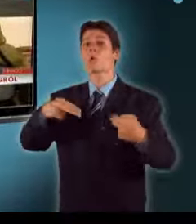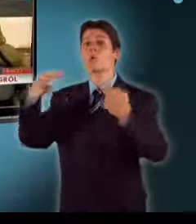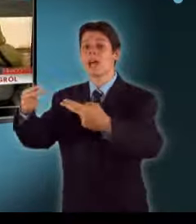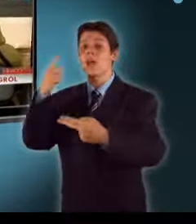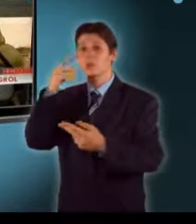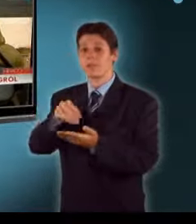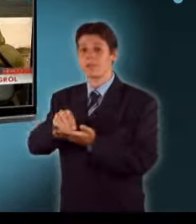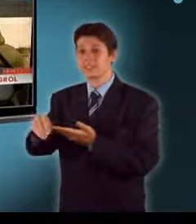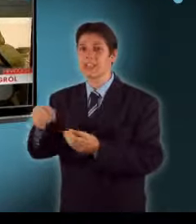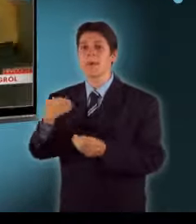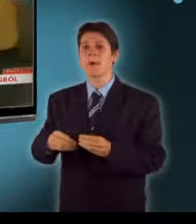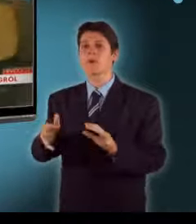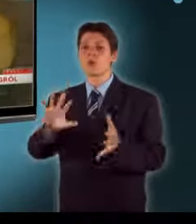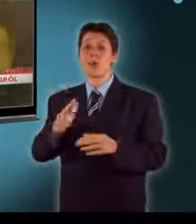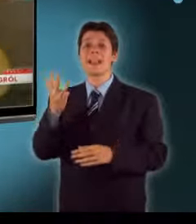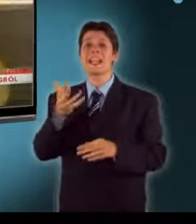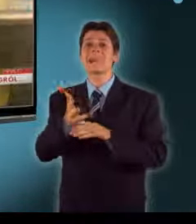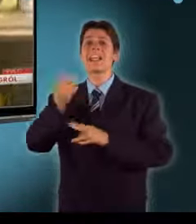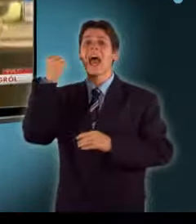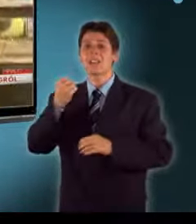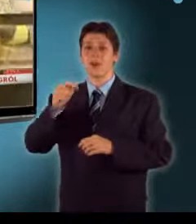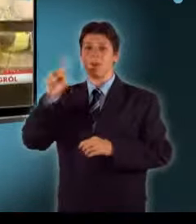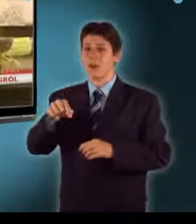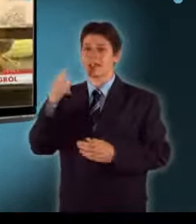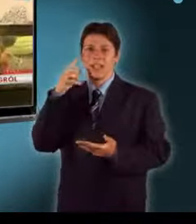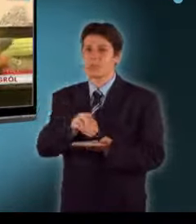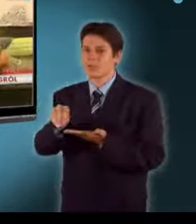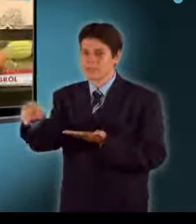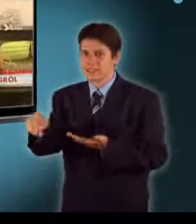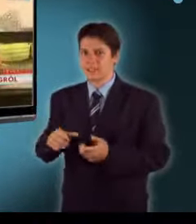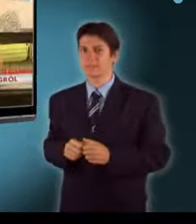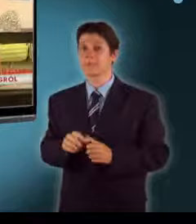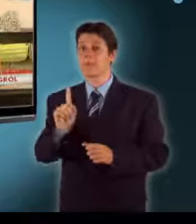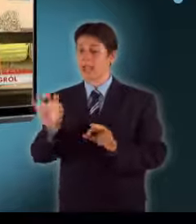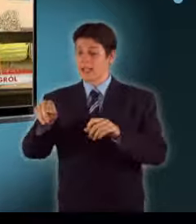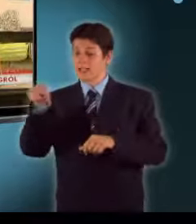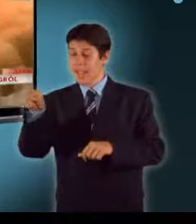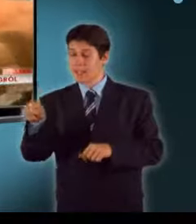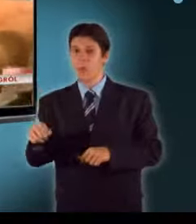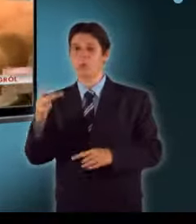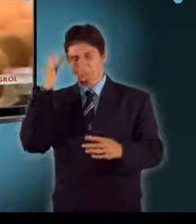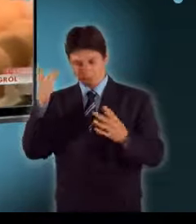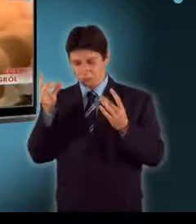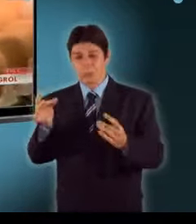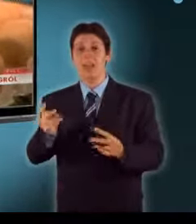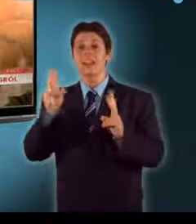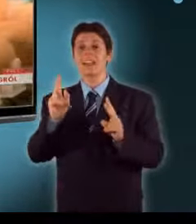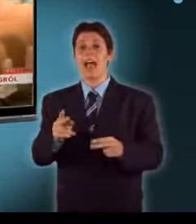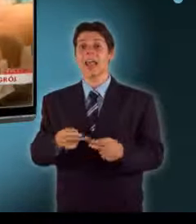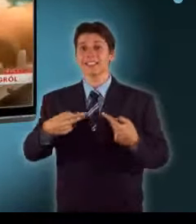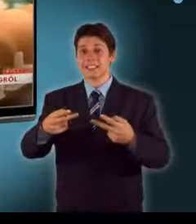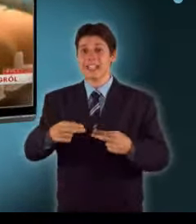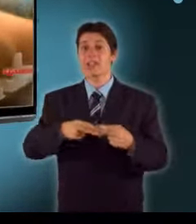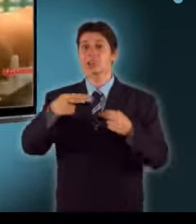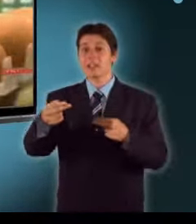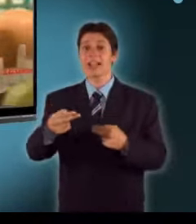4 milliárd forintos tételt. Az Omnivest viszont ragaszkodik ahhoz, hogy legkésőbb a szállítás után két hónappal fizessék ki a